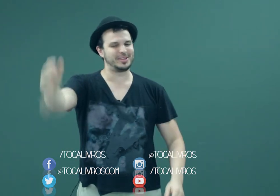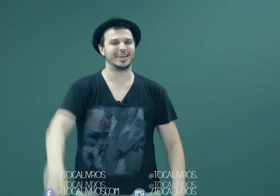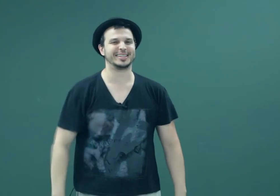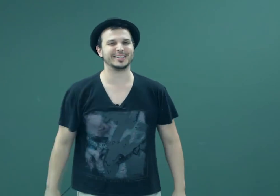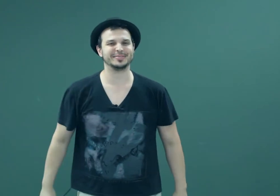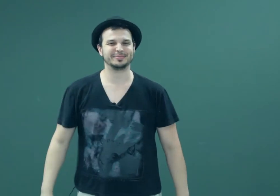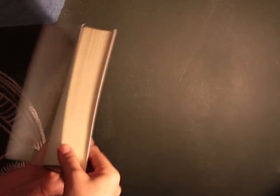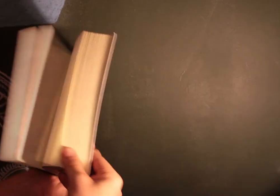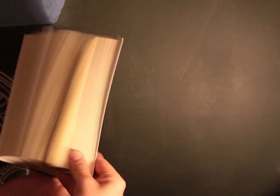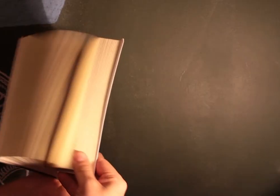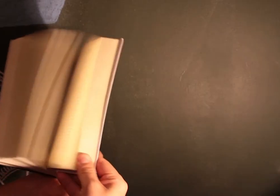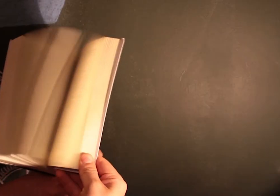vinheta.